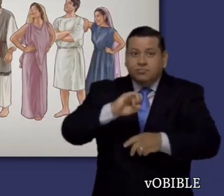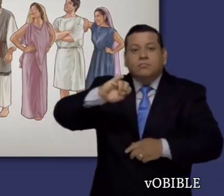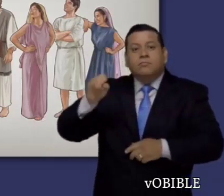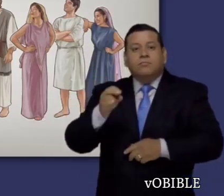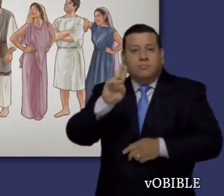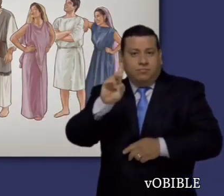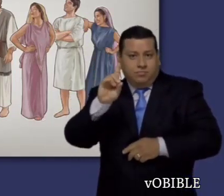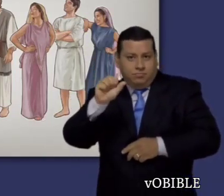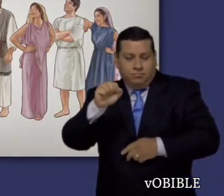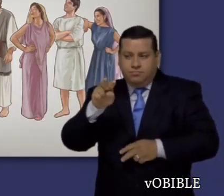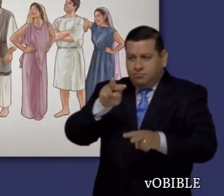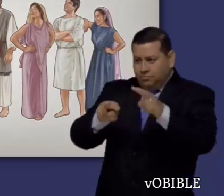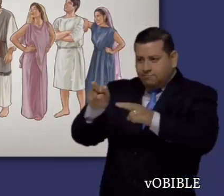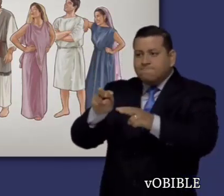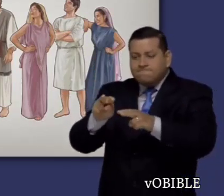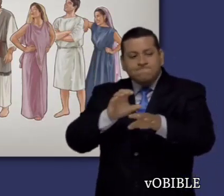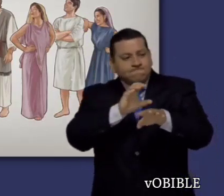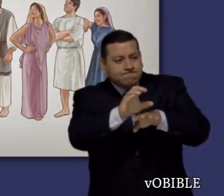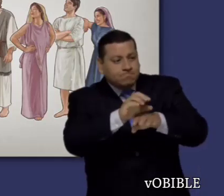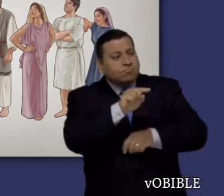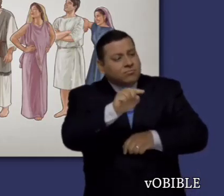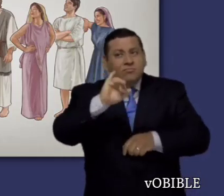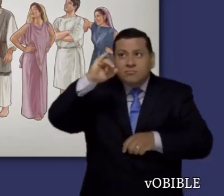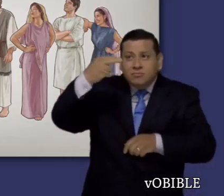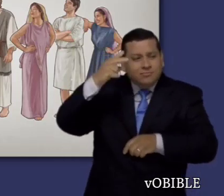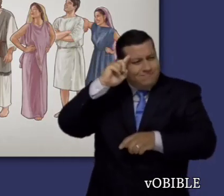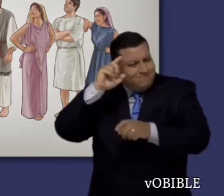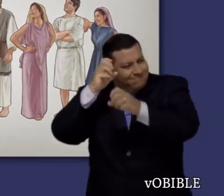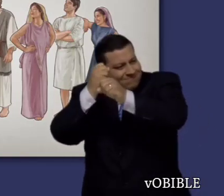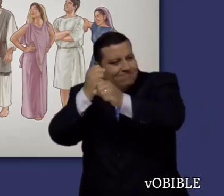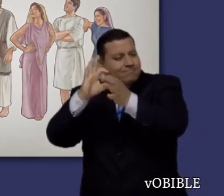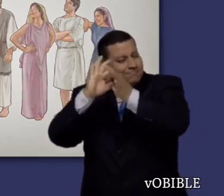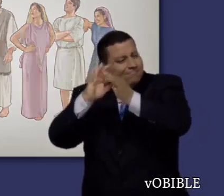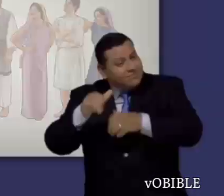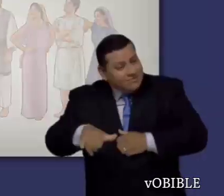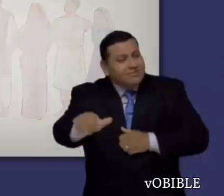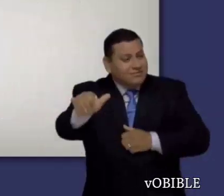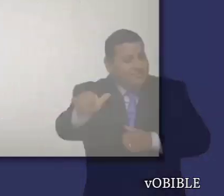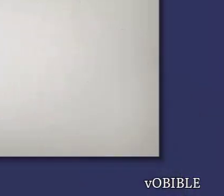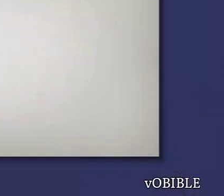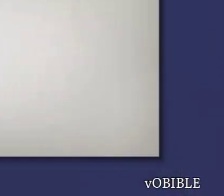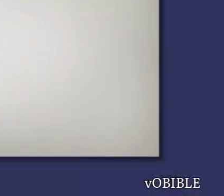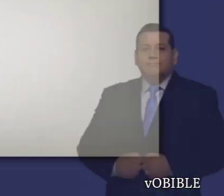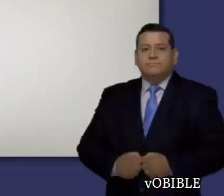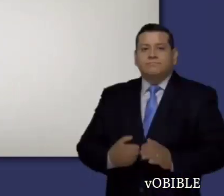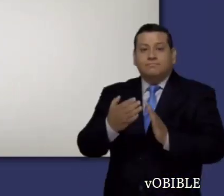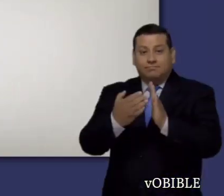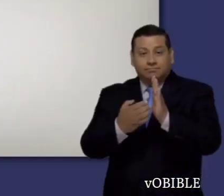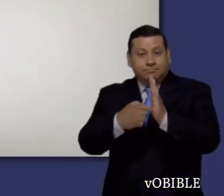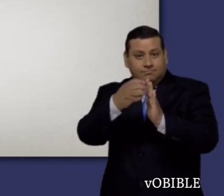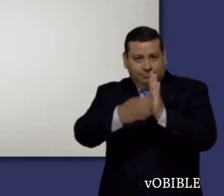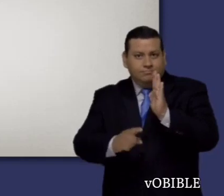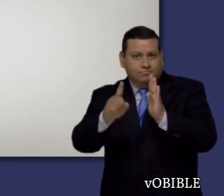congregación. Por eso Judas animó a los cristianos a luchar con todas sus fuerzas por la fe. La carta de